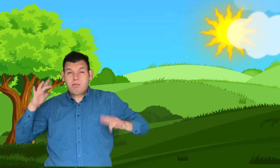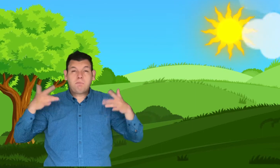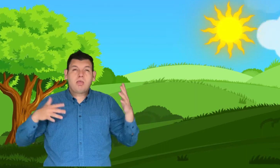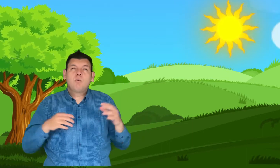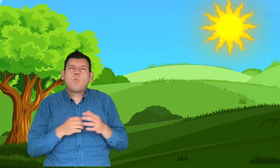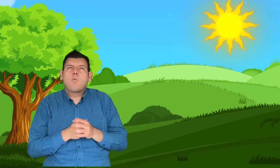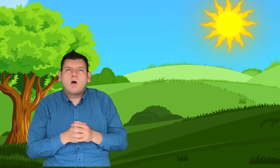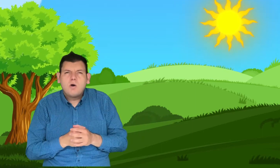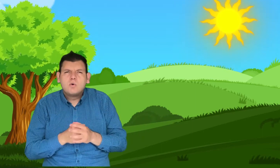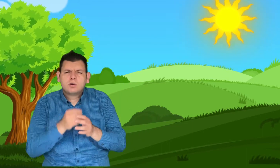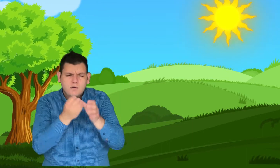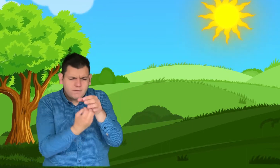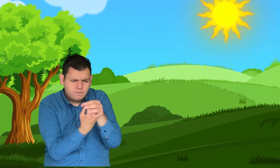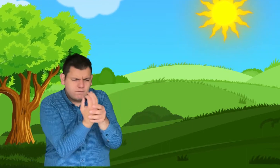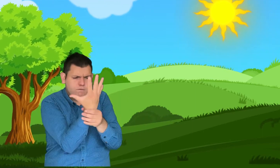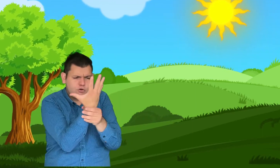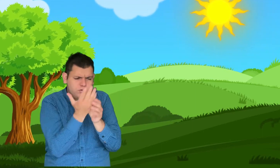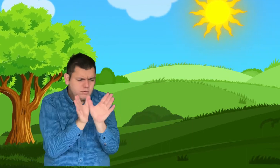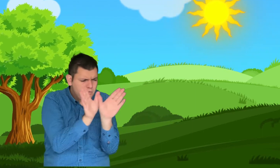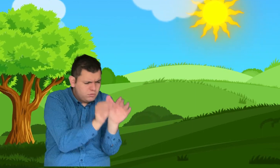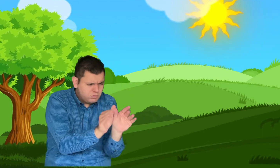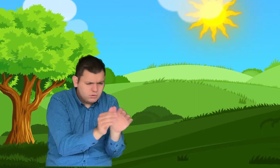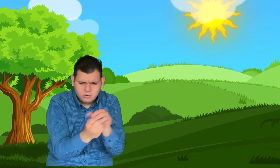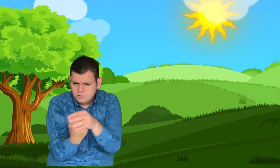¿Qué haces tú de rosa en rosa?